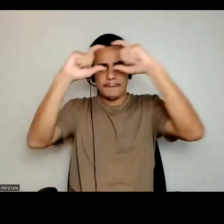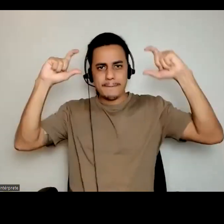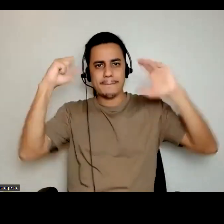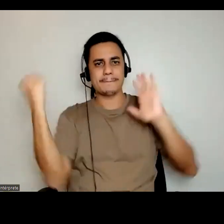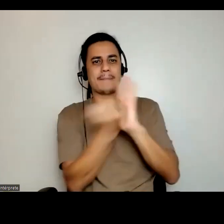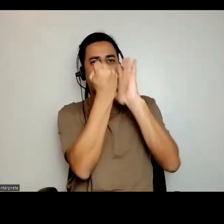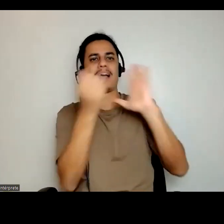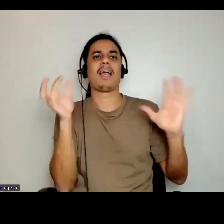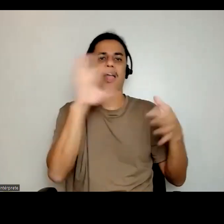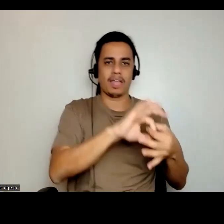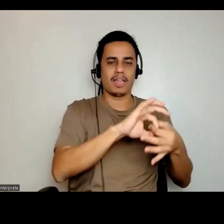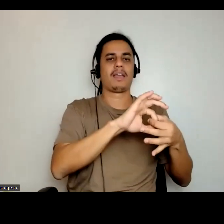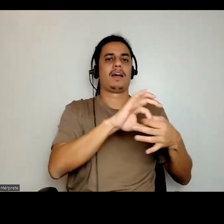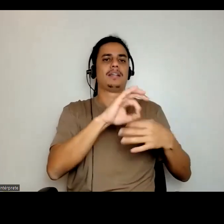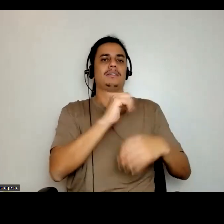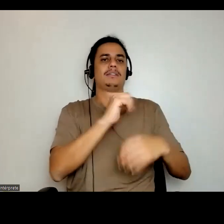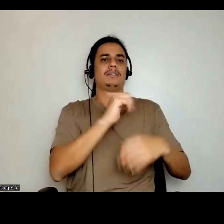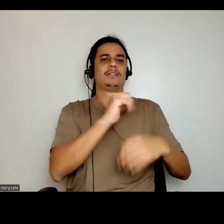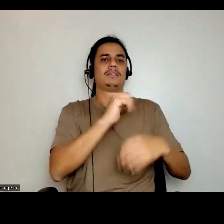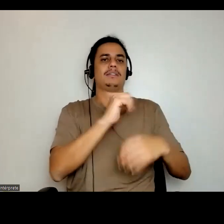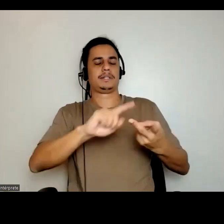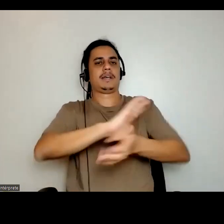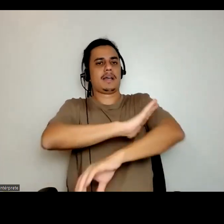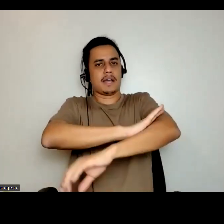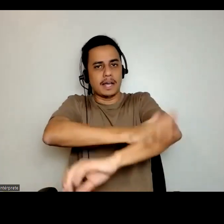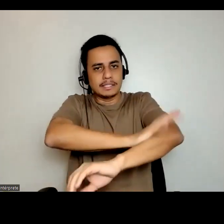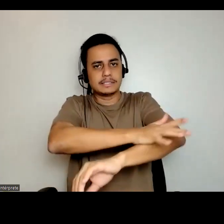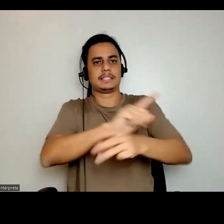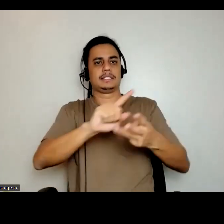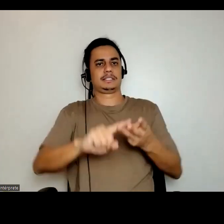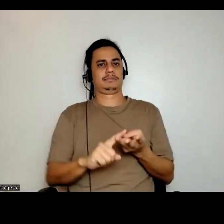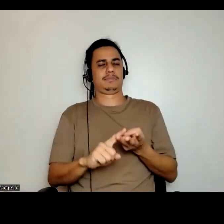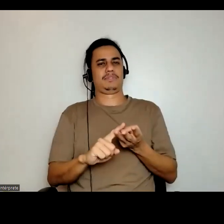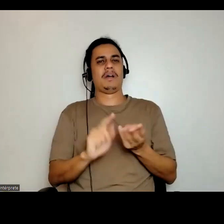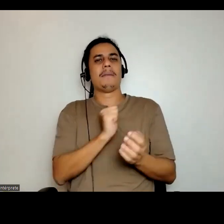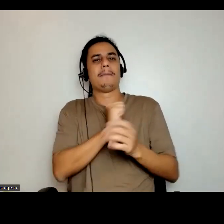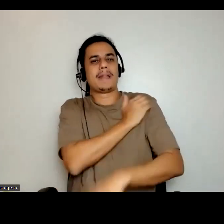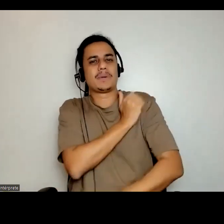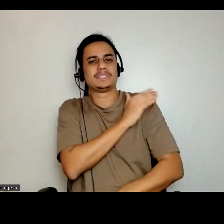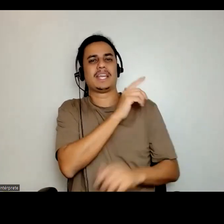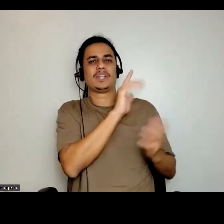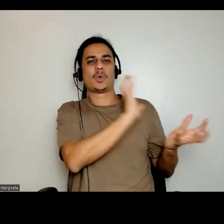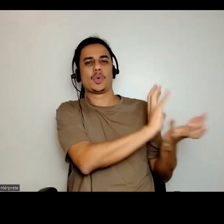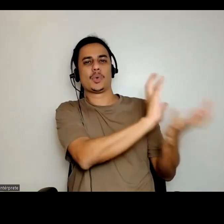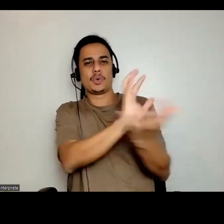preconceitos, ao racismo, à xenofobia, que foram perpetuados historicamente por instituições museológicas, de ensino,